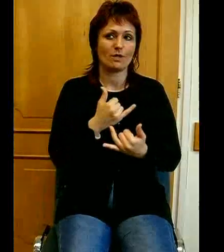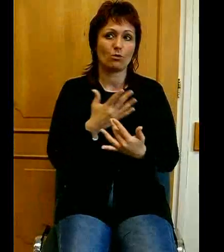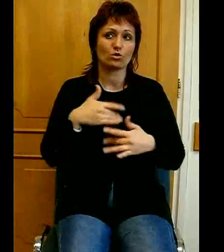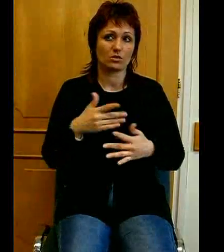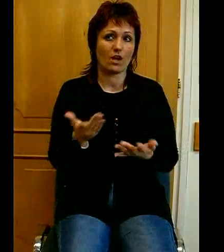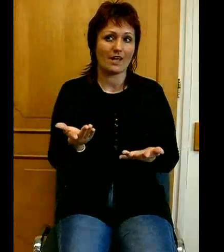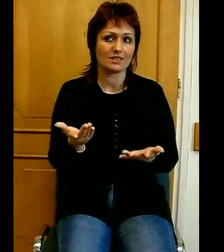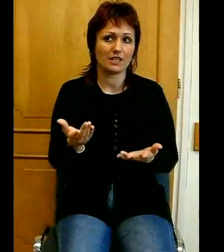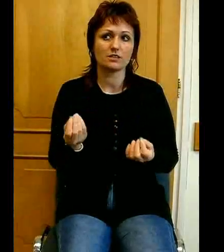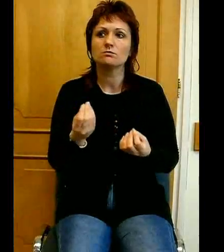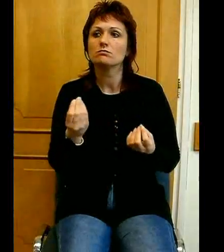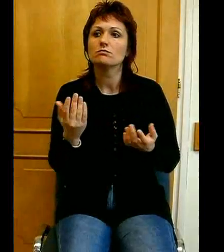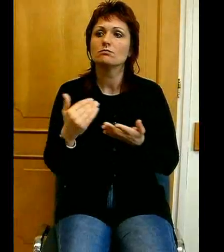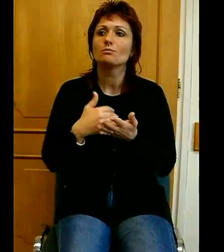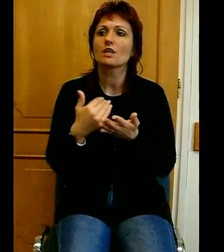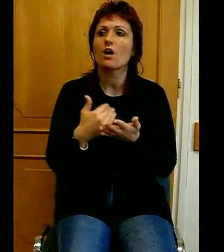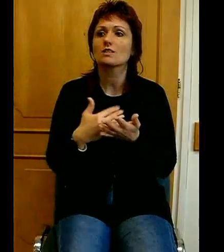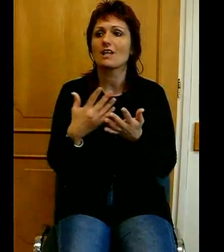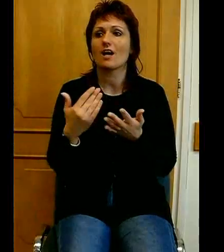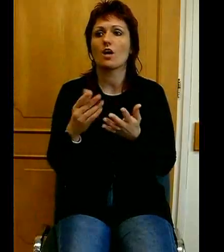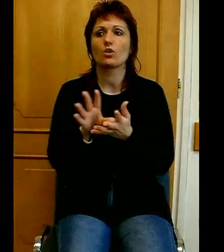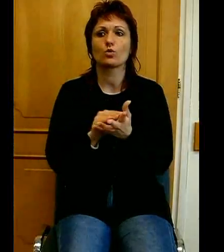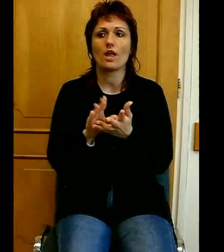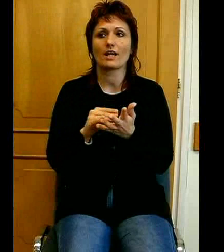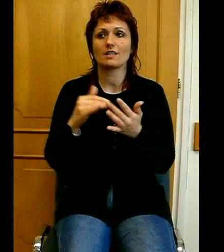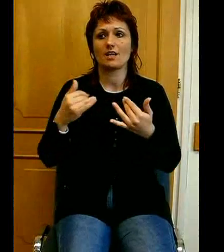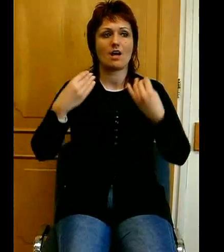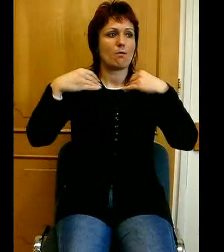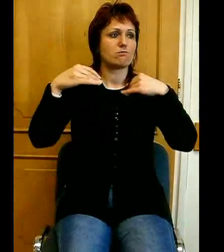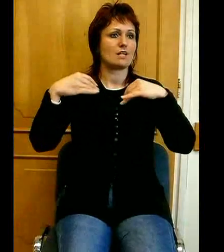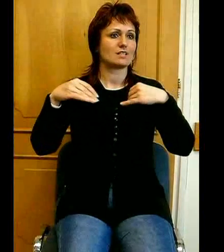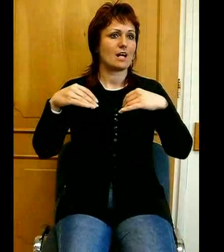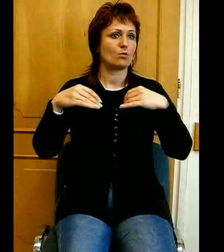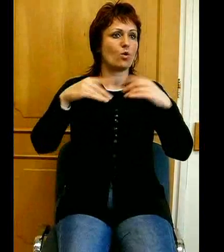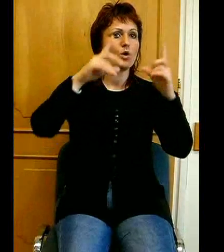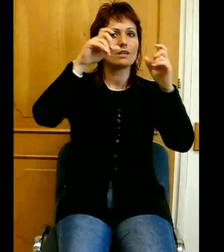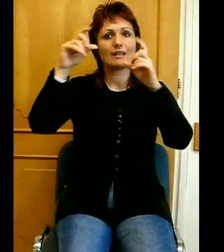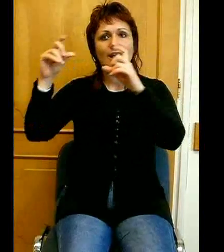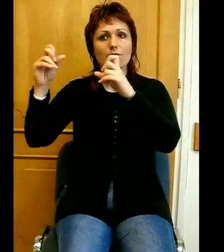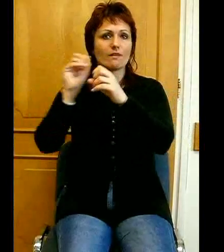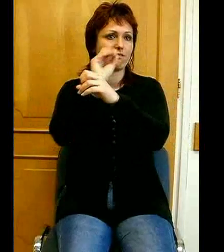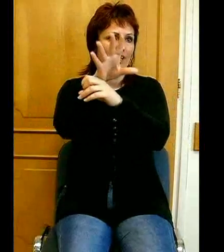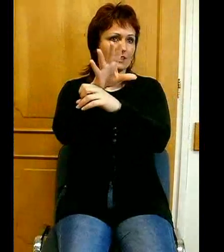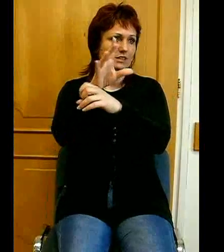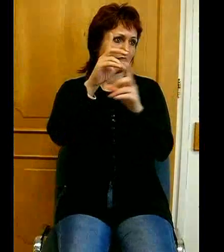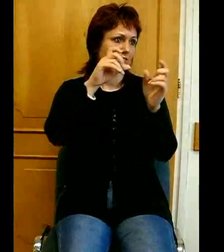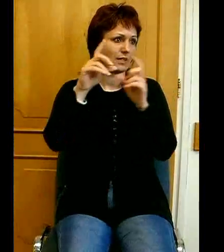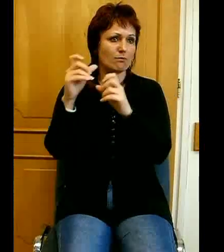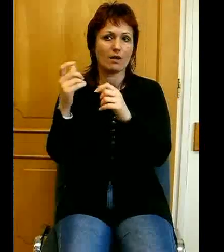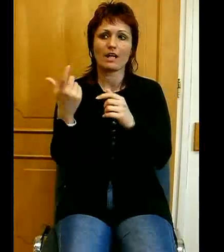használja ezt a gyűlökezetet. Erről lesz majd beszámoló képekkel, vetített képekkel, és aztán ameddig